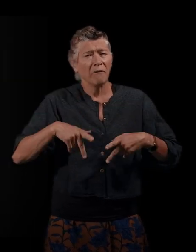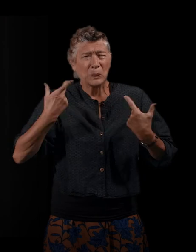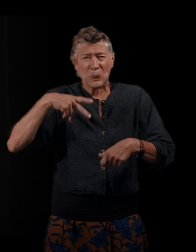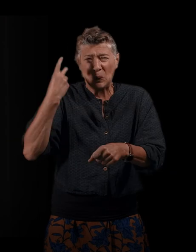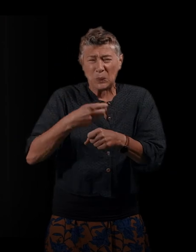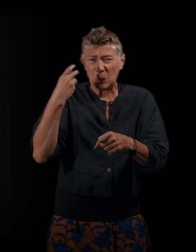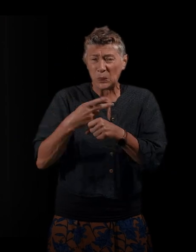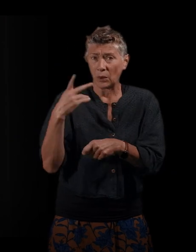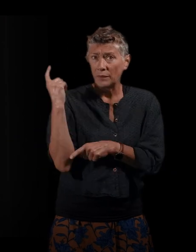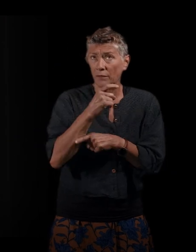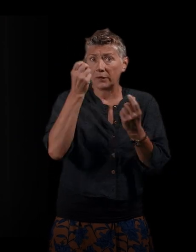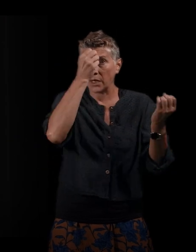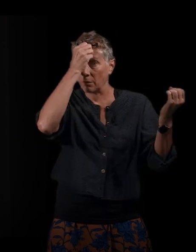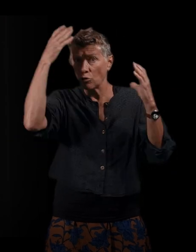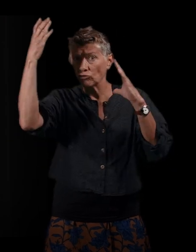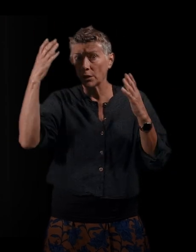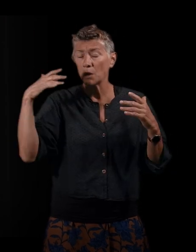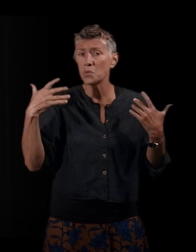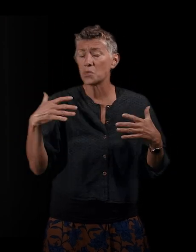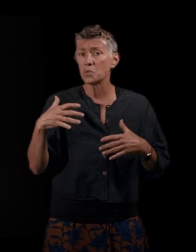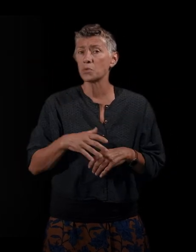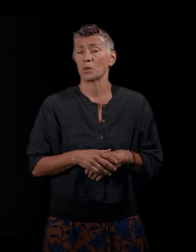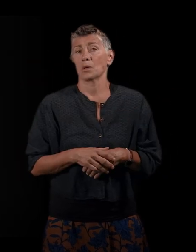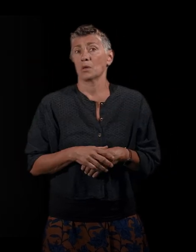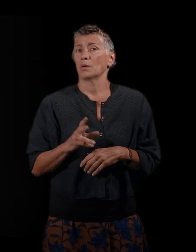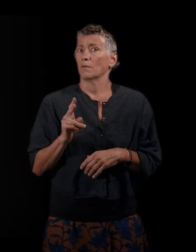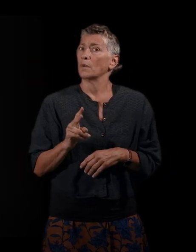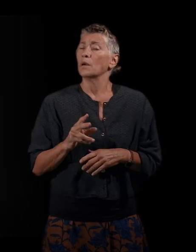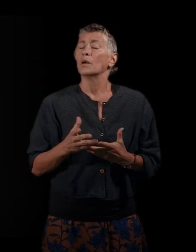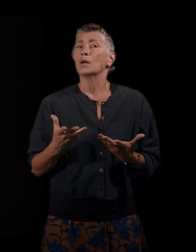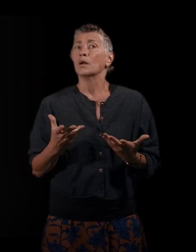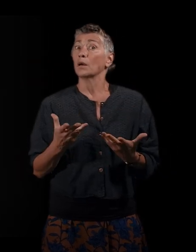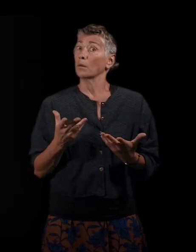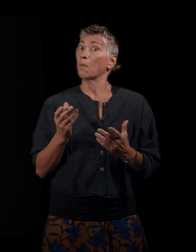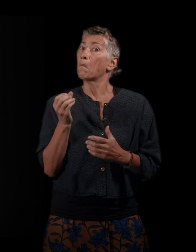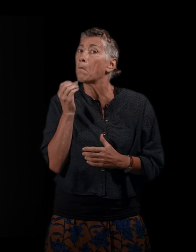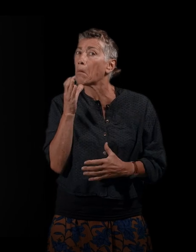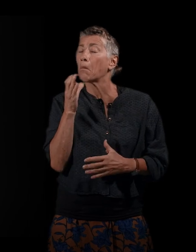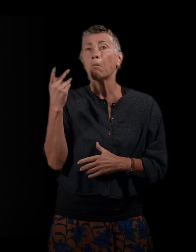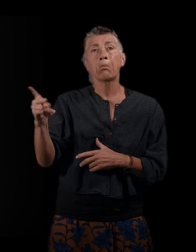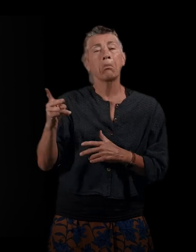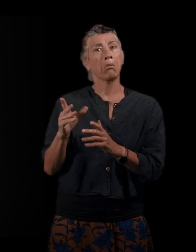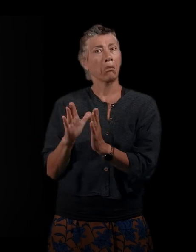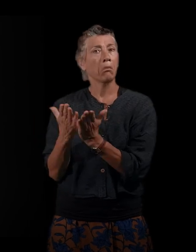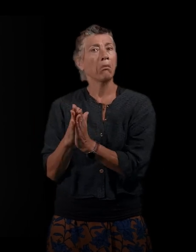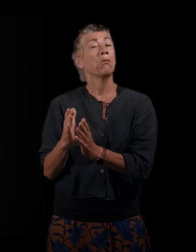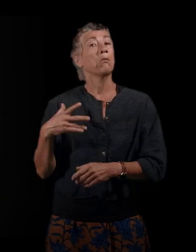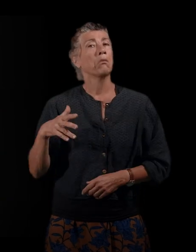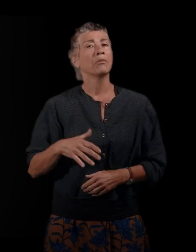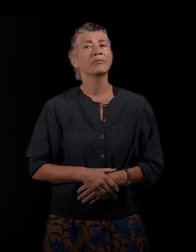à concevoir, en fait, exactement. Et moi, je suis très admirative de ce travail, en fait. Ce qui est intéressant aussi,